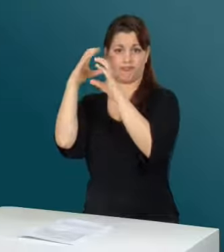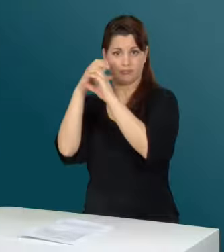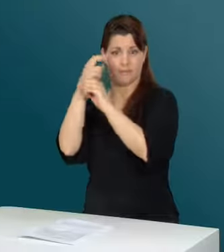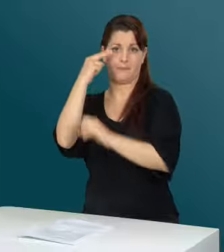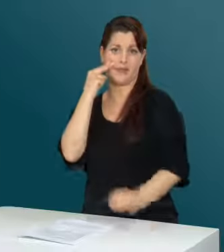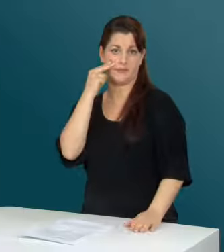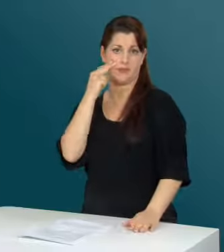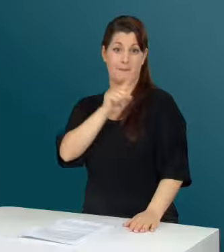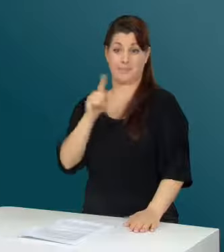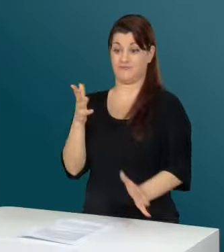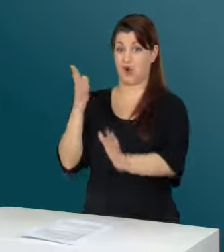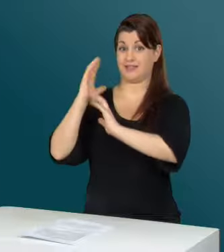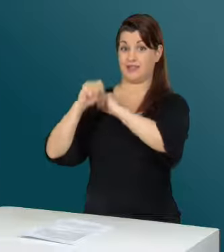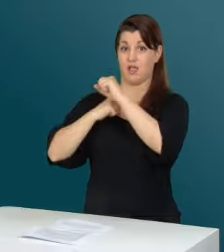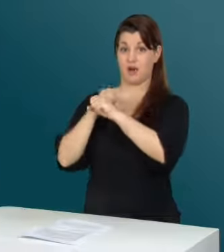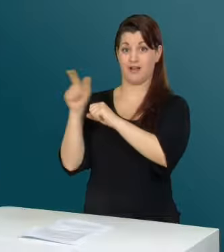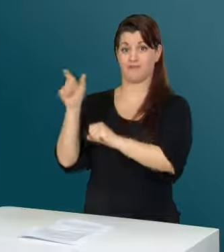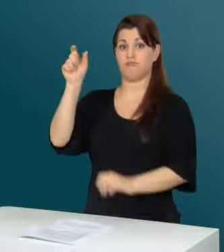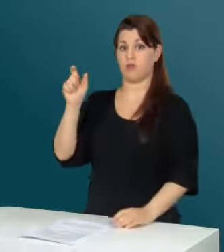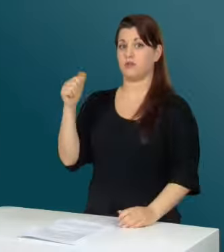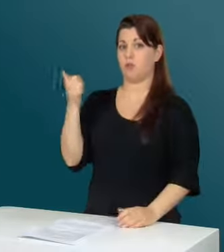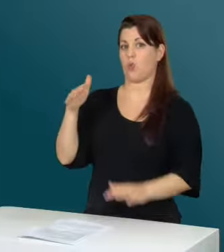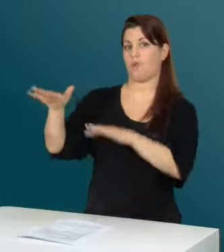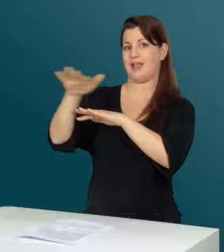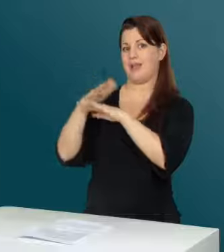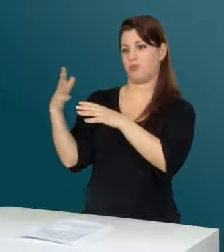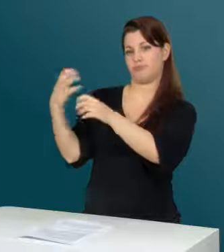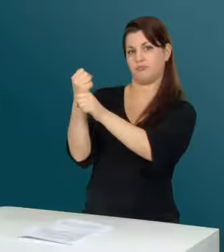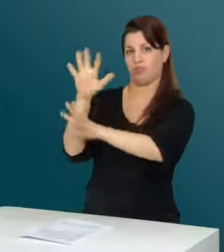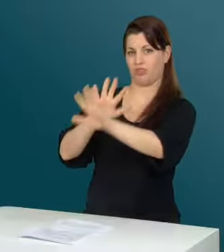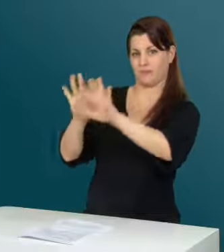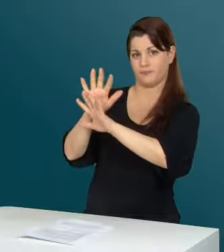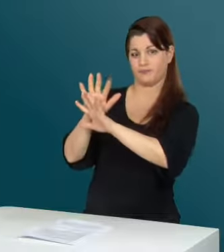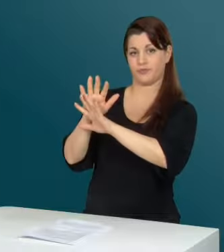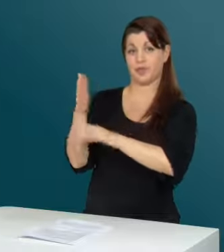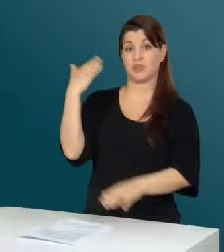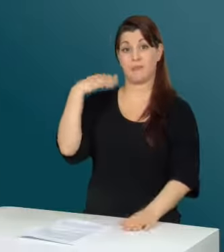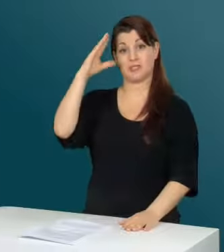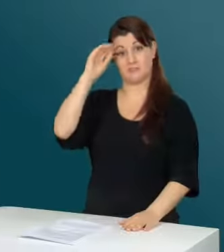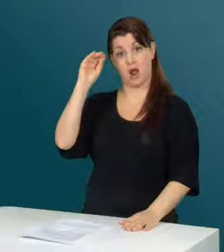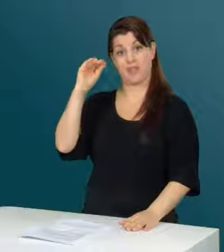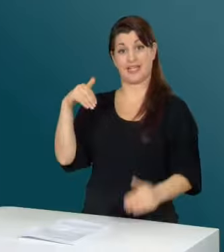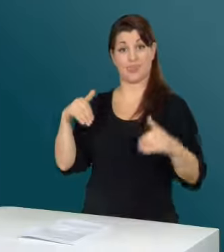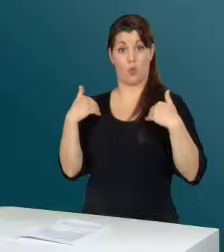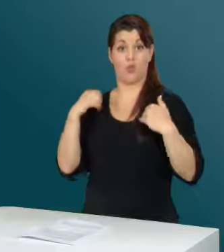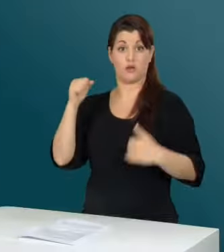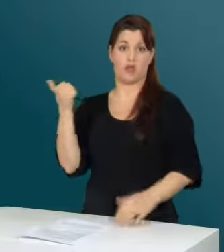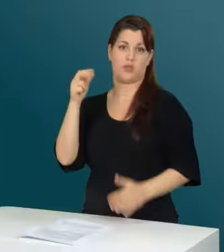erblindete. Bis vor zehn Jahren konnte er seine Umgebung noch schemenhaft erkennen. Als junger Mann war er sogar in der Lage zu